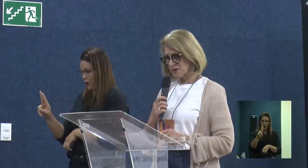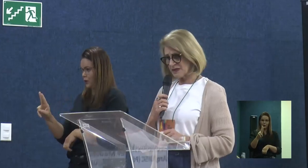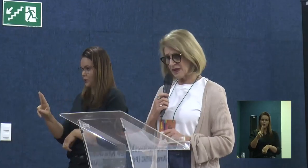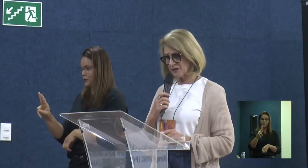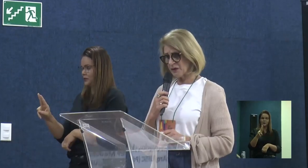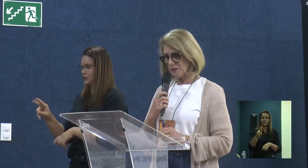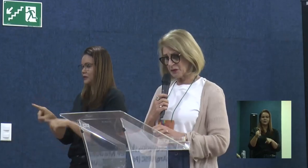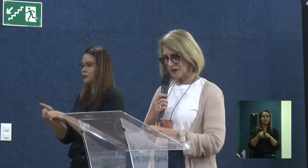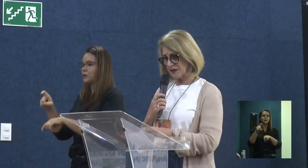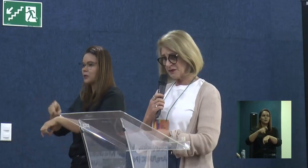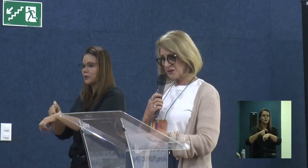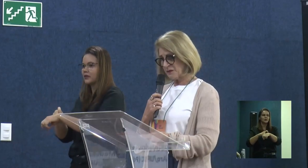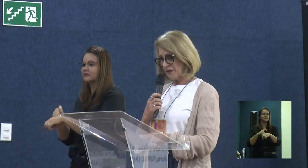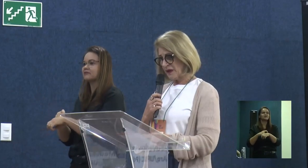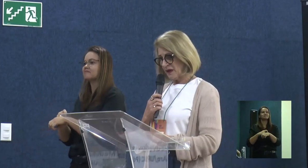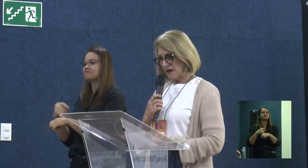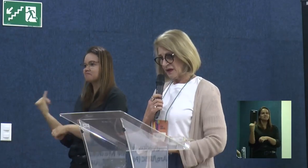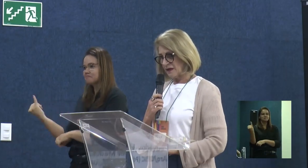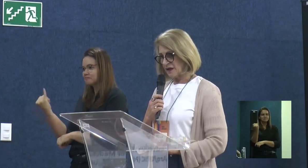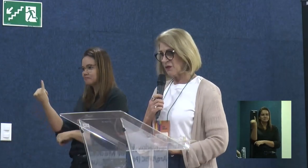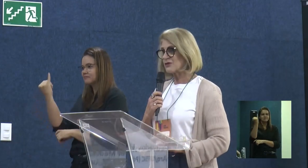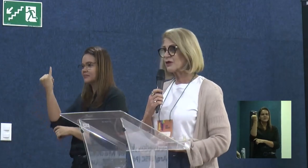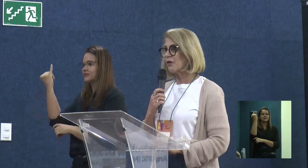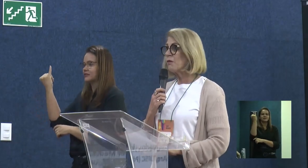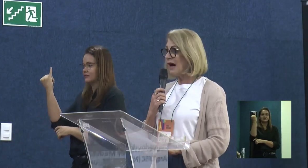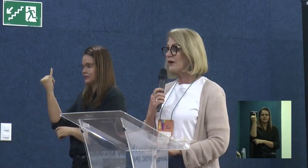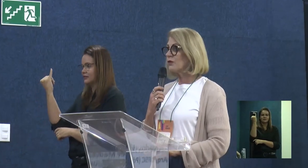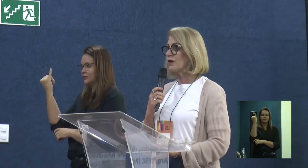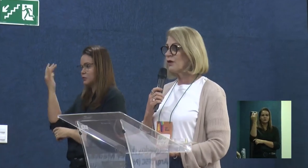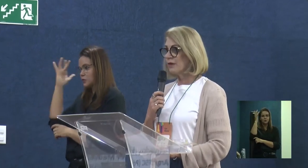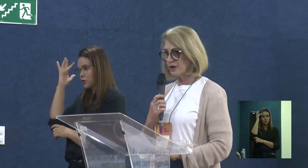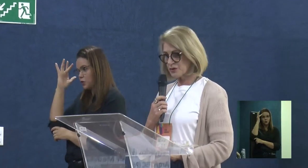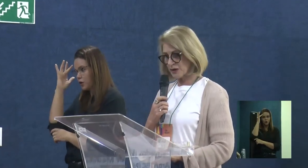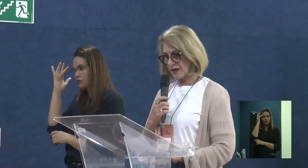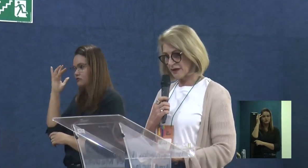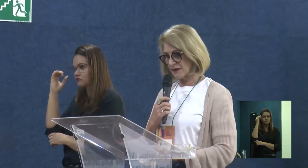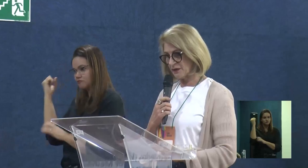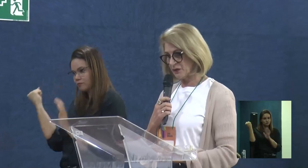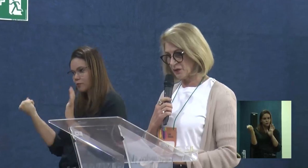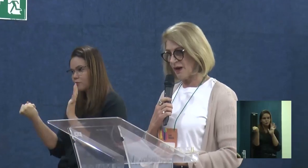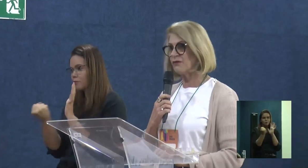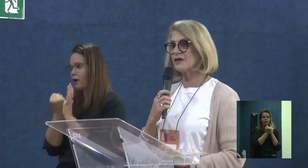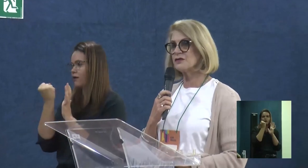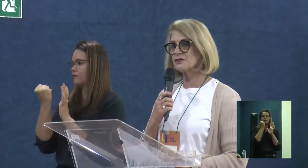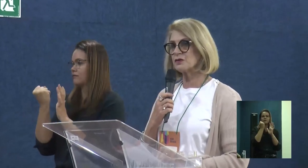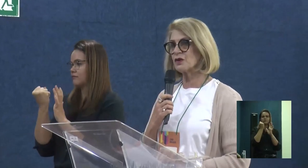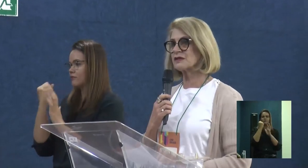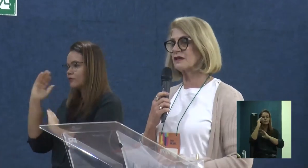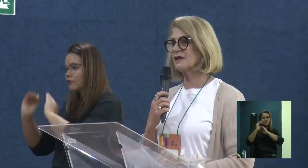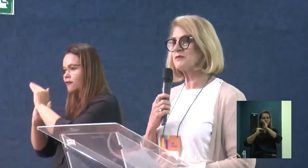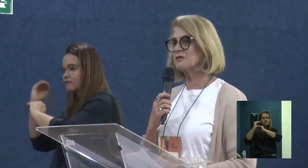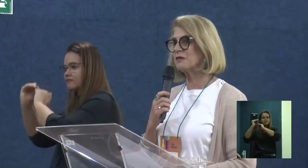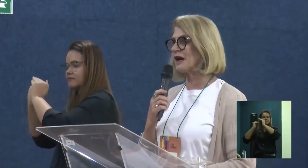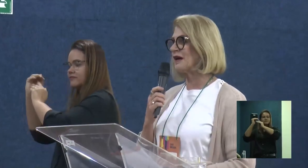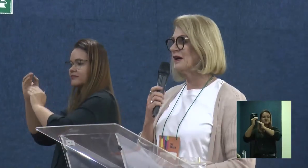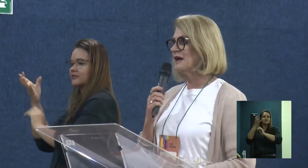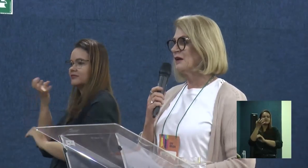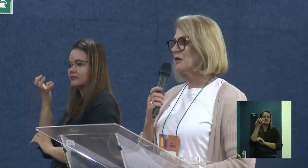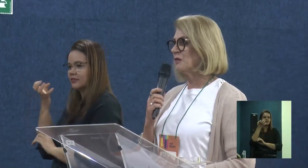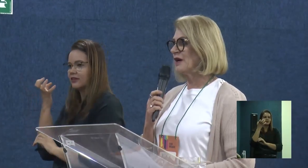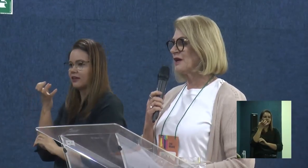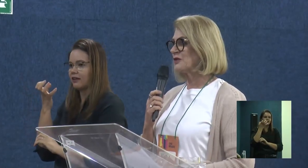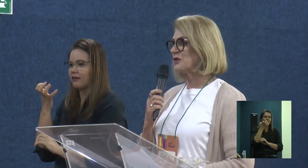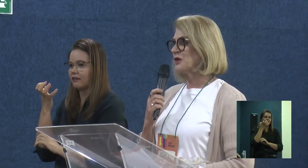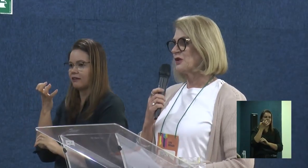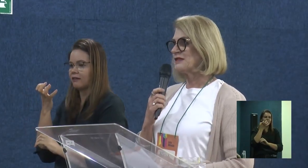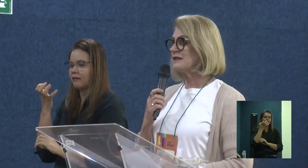esse momento que eu considero tão importante, que eu acho que é um marco realmente no avanço que nós queremos para